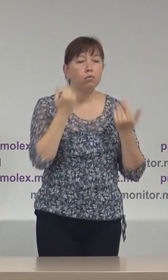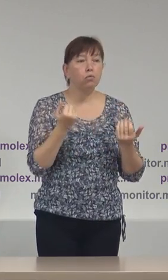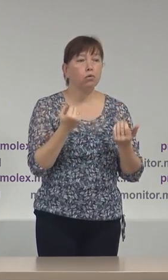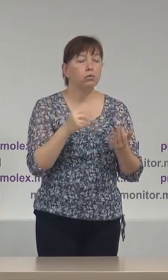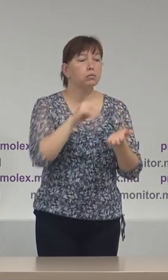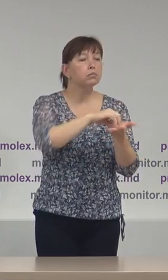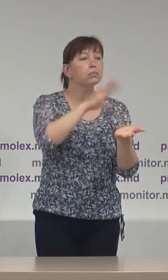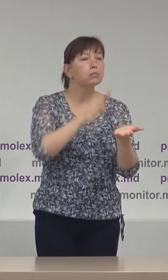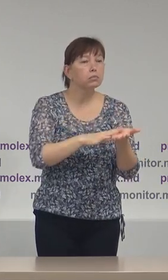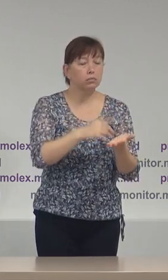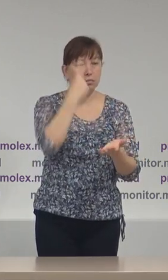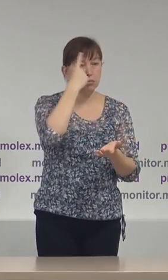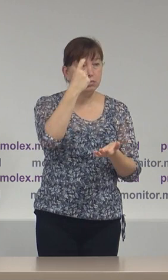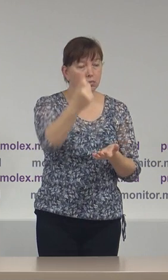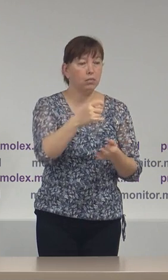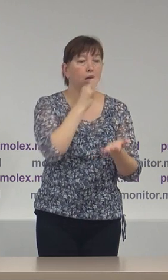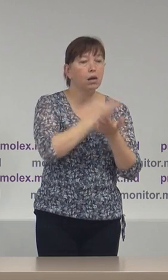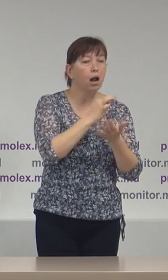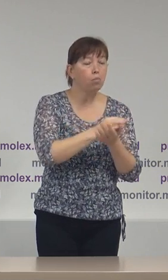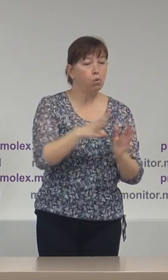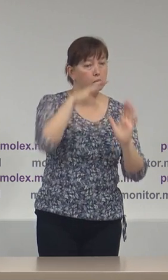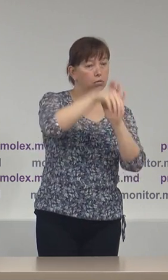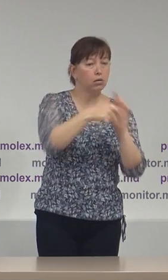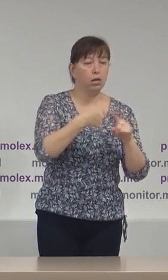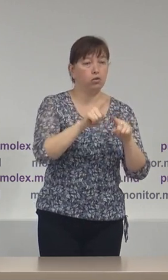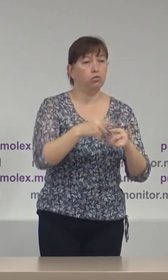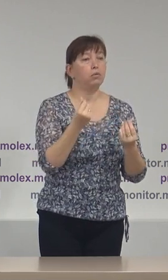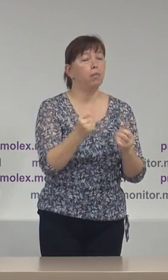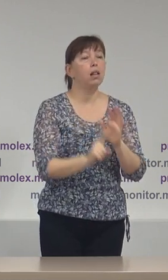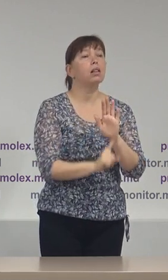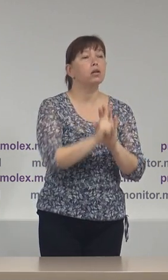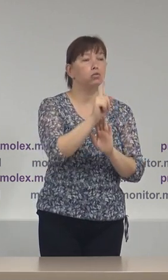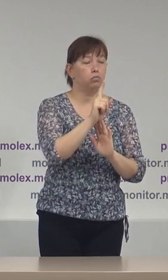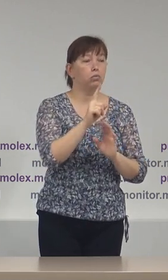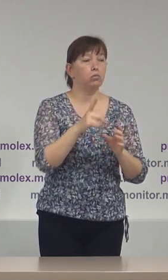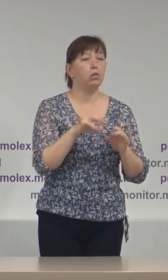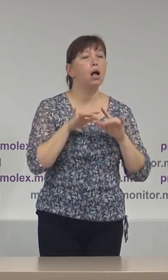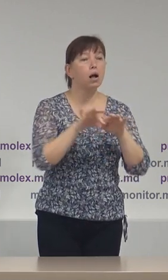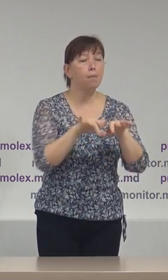semnaleze și să depună un raport la începutul campaniei electorale.